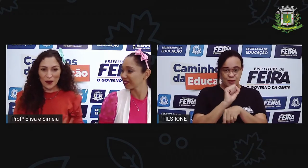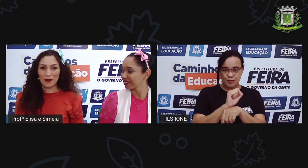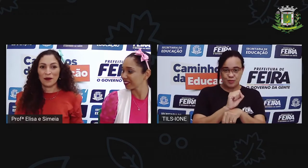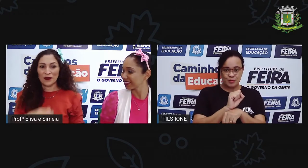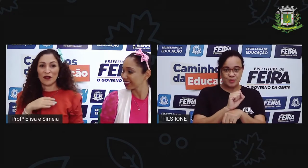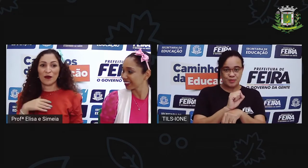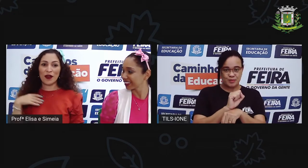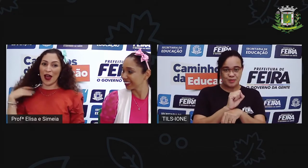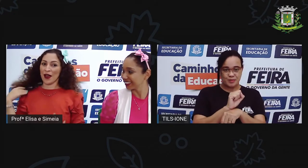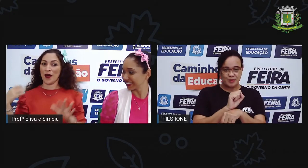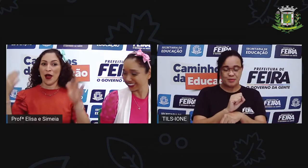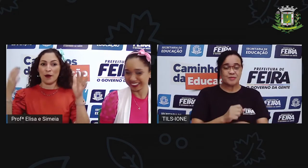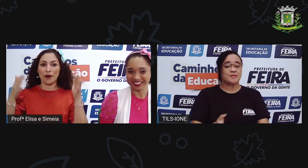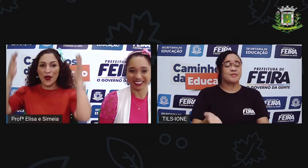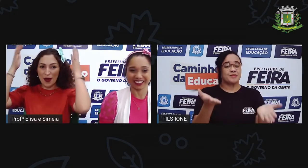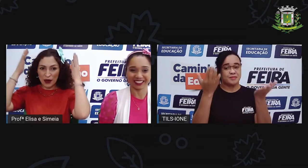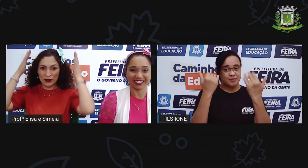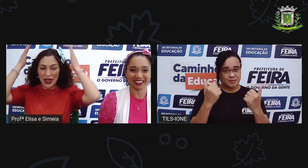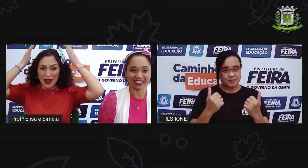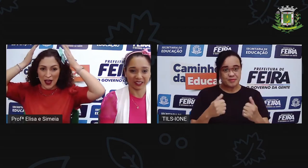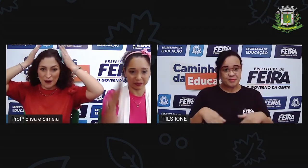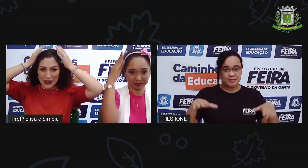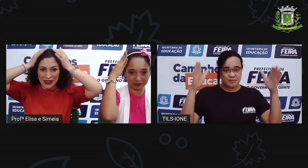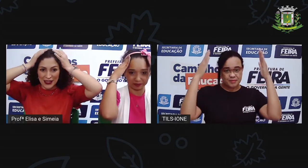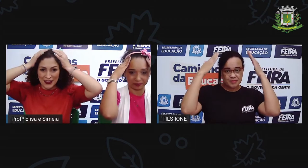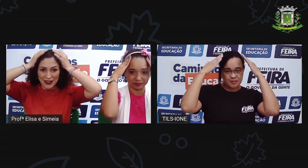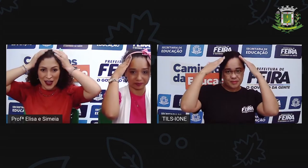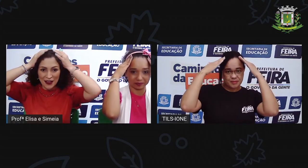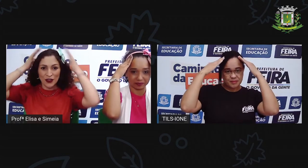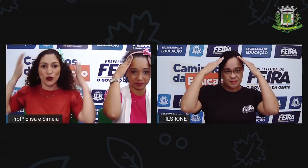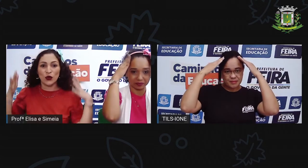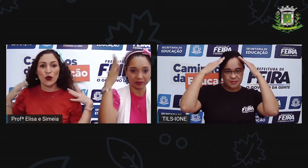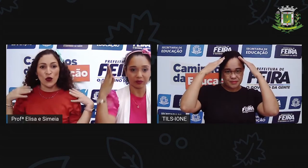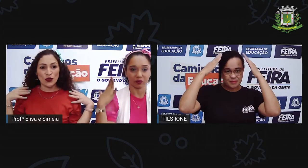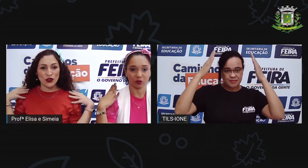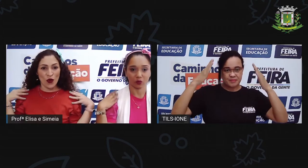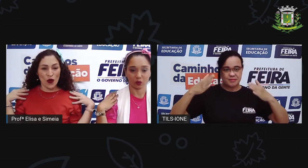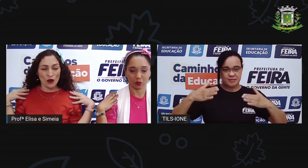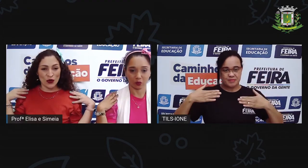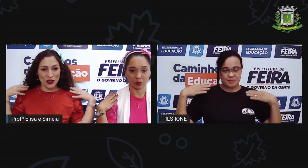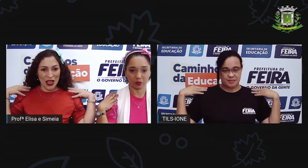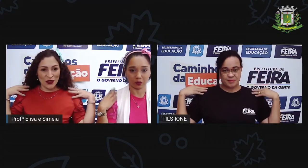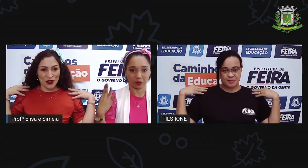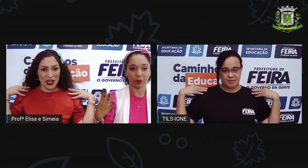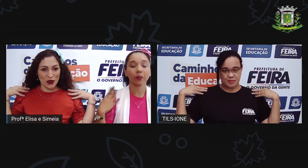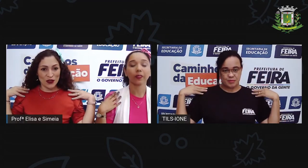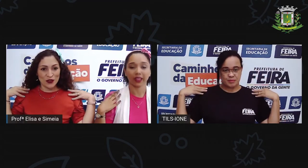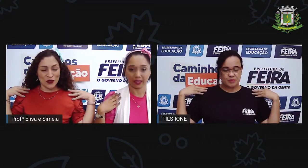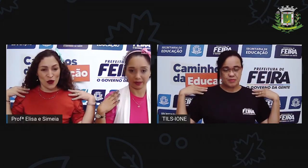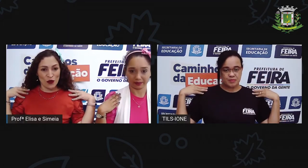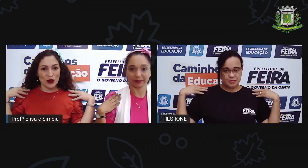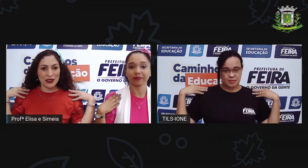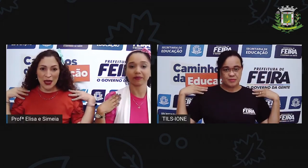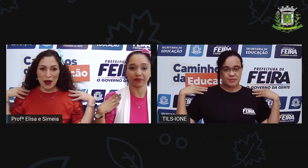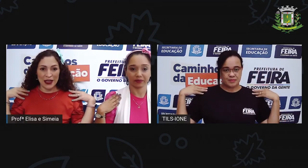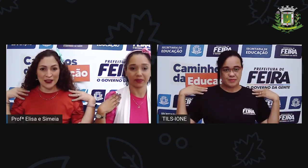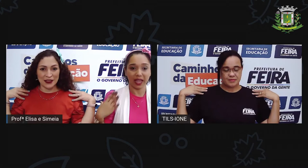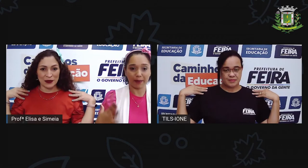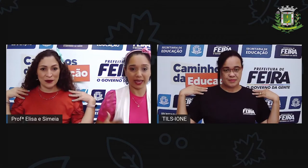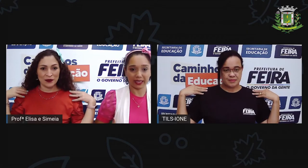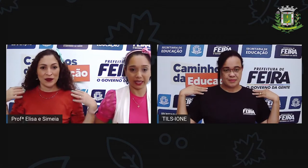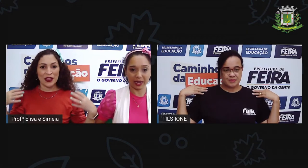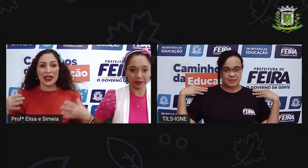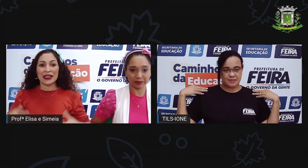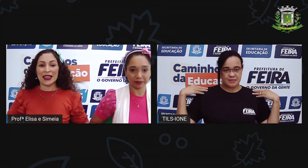Parou. Então, vamos lá. Põe a mão na cabeça, nos ombros, em nossos ombros. O que mais?